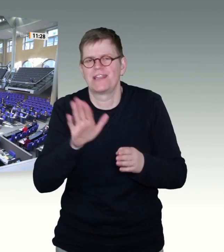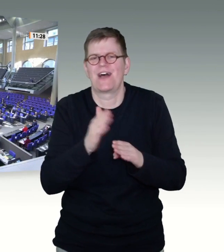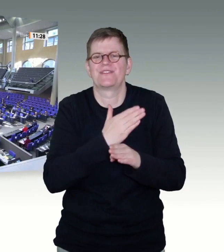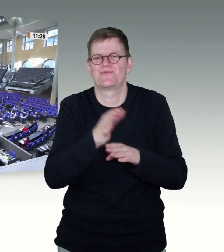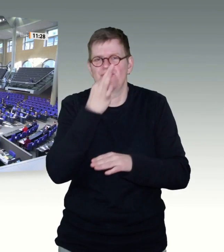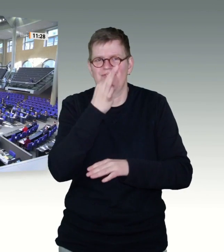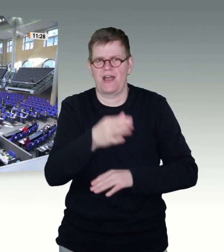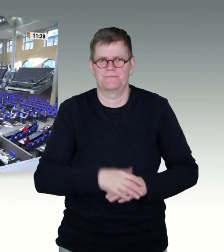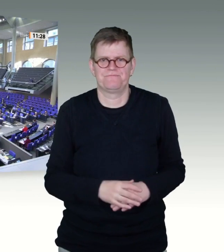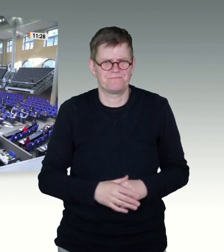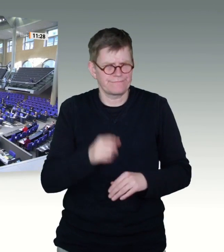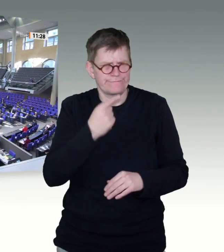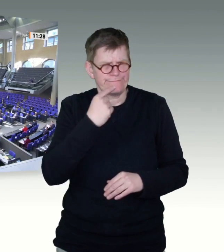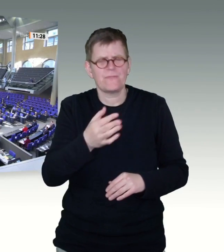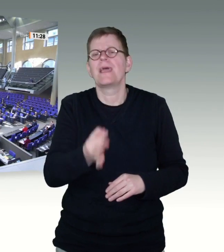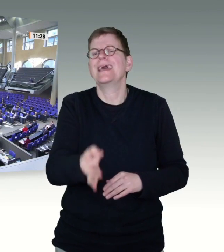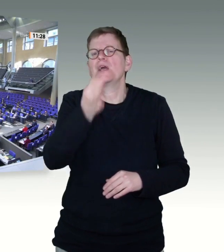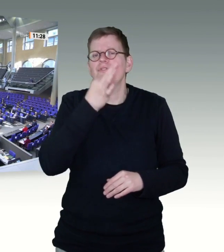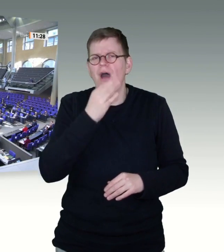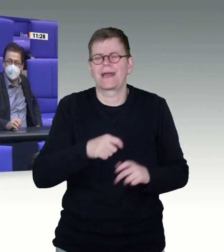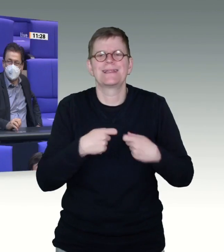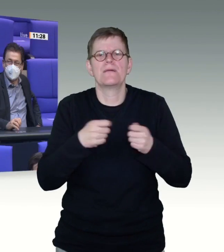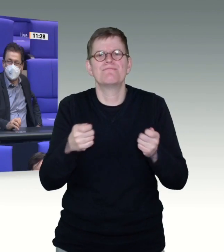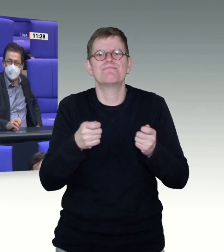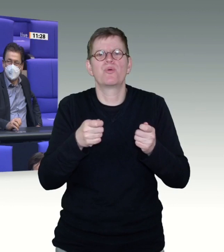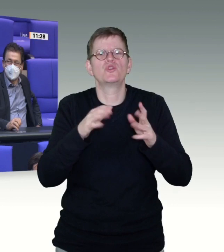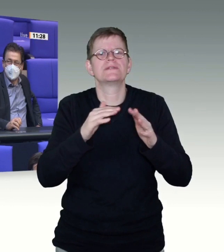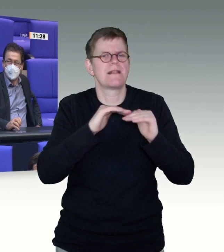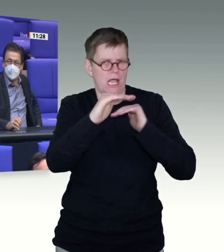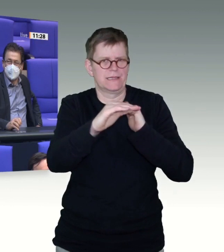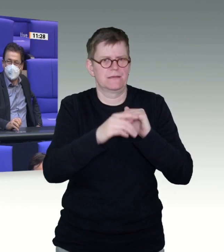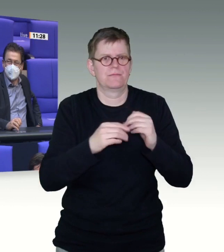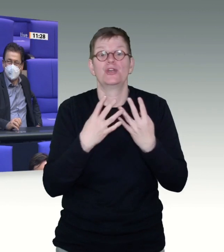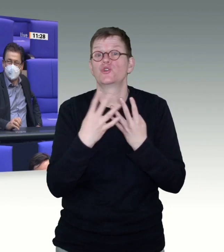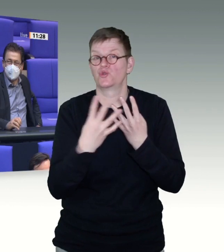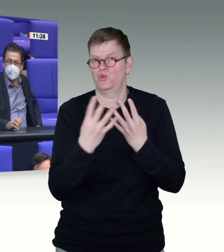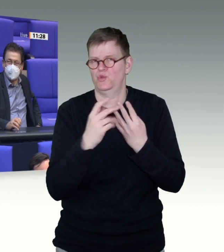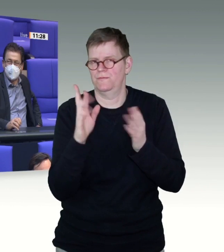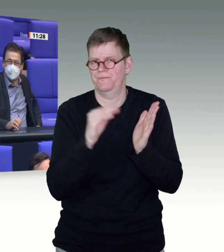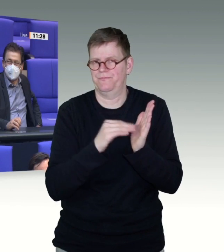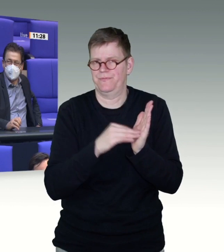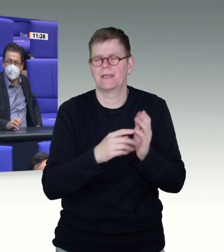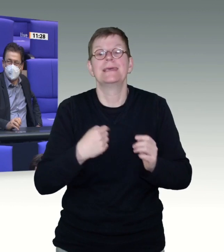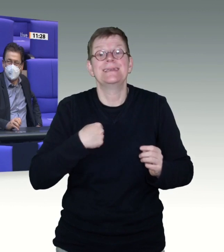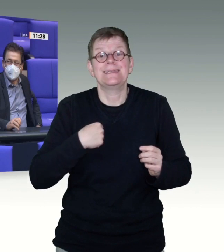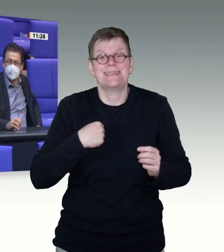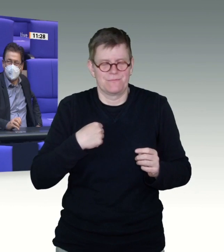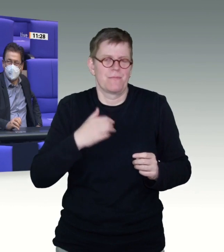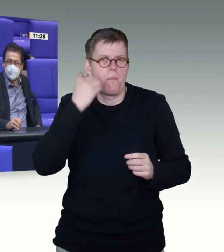dem die Grünen auch mitregieren, und das ist Baden-Württemberg. Da komme ich her. Ich kann Ihnen sagen, das Impfportal dort funktioniert auch nur für U-60